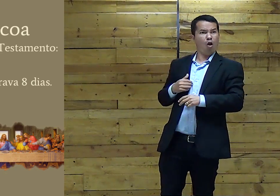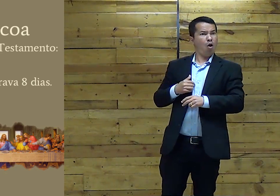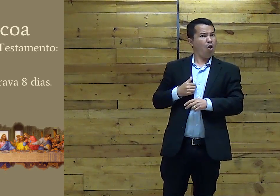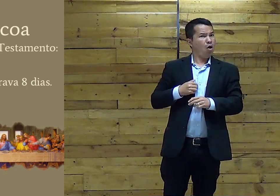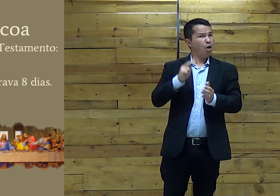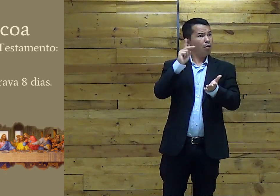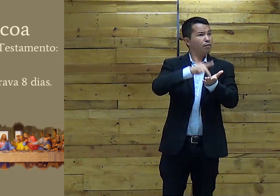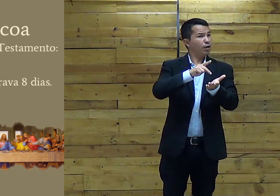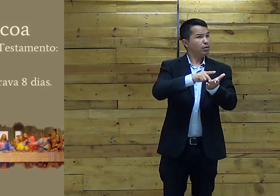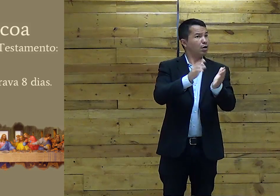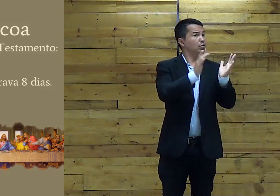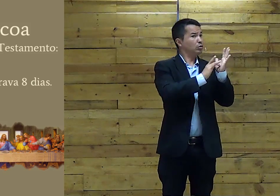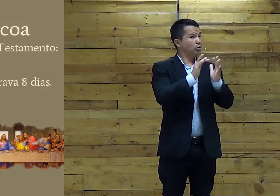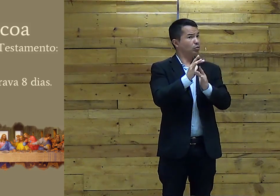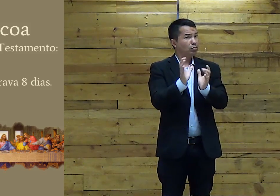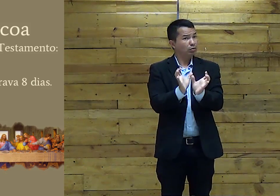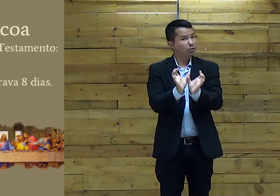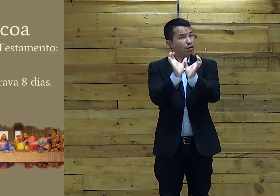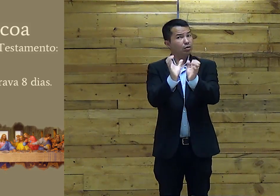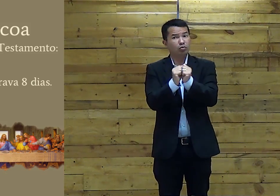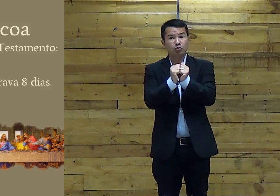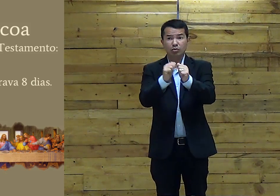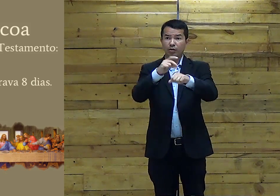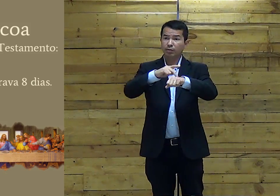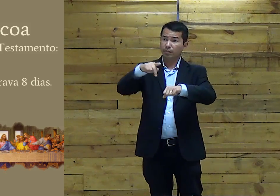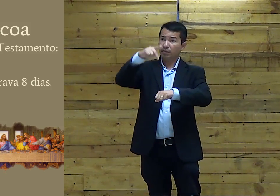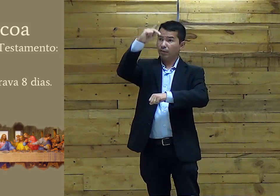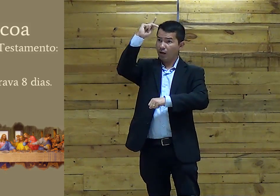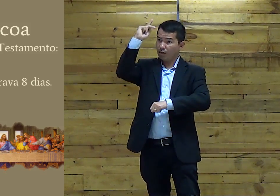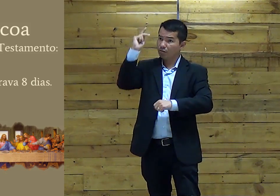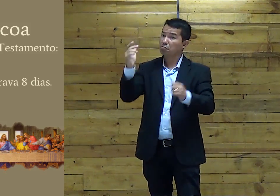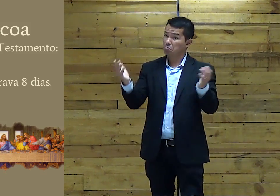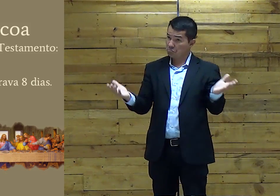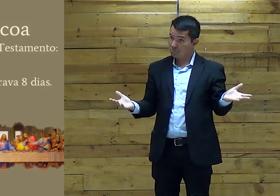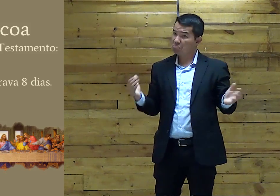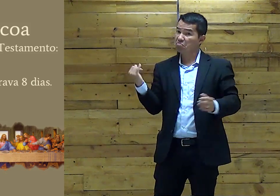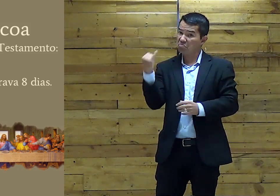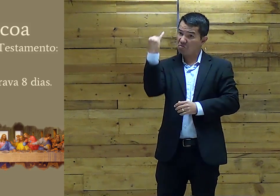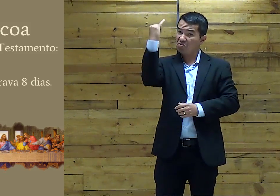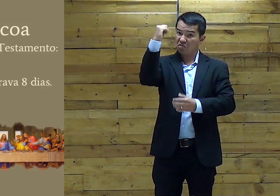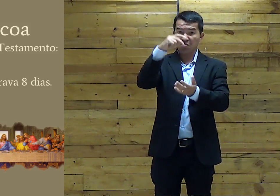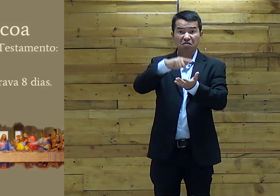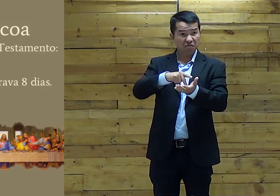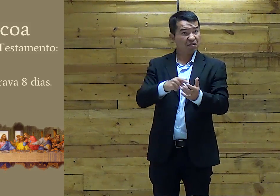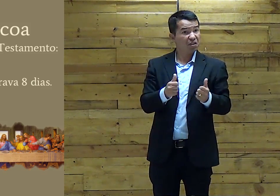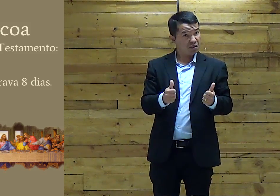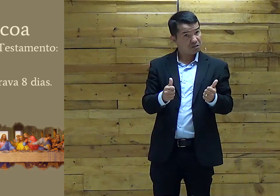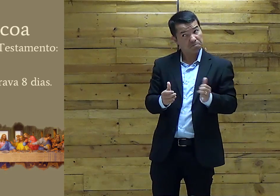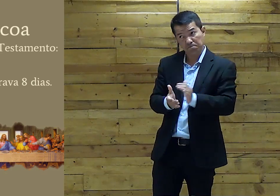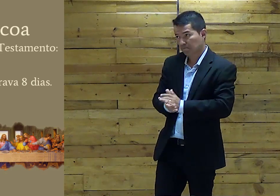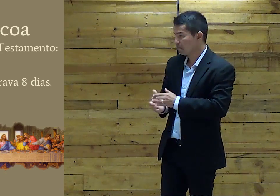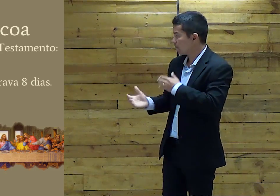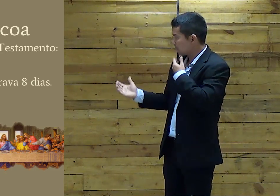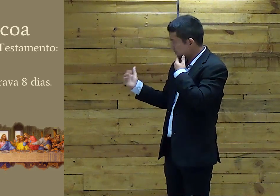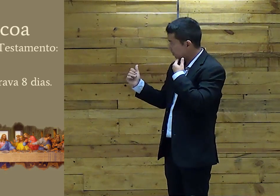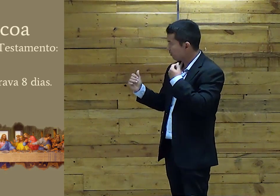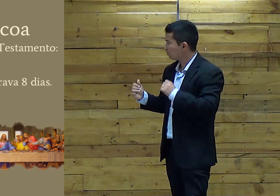importante Isso hein? Jesus Celebrando a ceia Celebrando a Páscoa Muito legal Isso